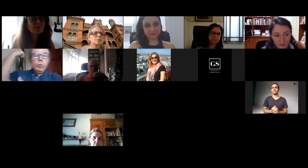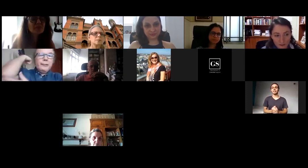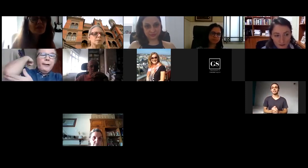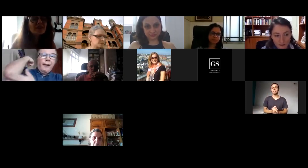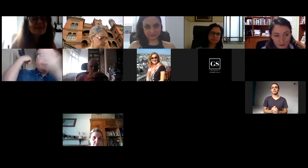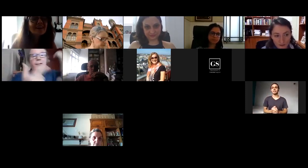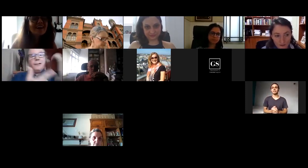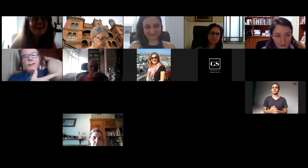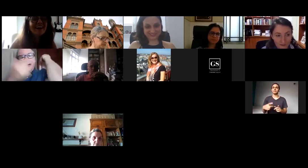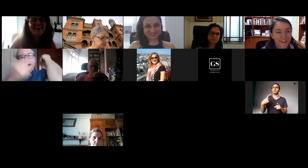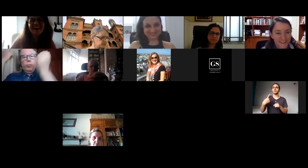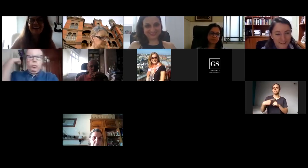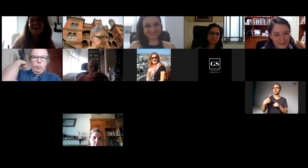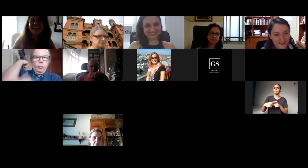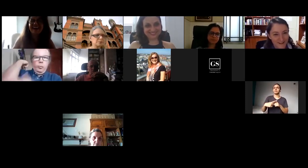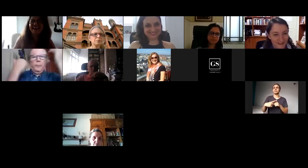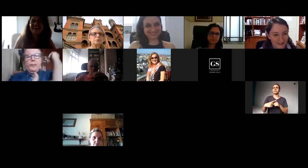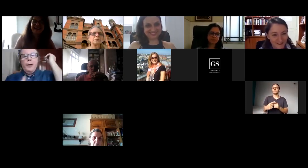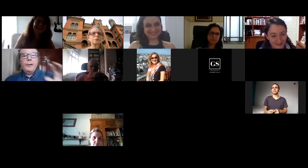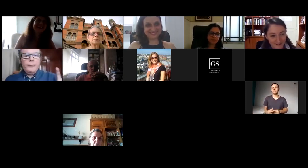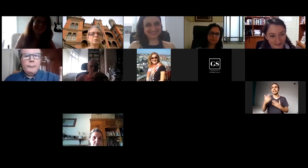cotovelos, graças a Deus.